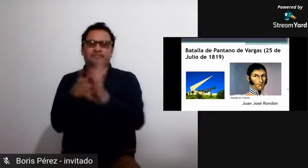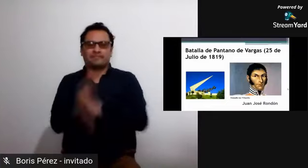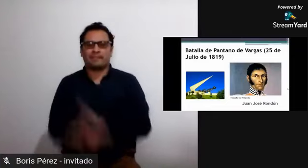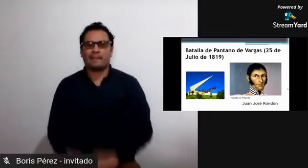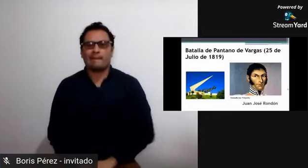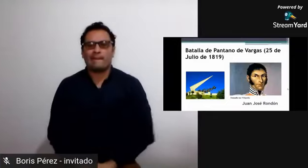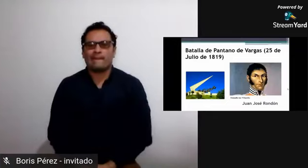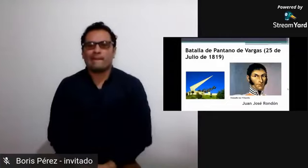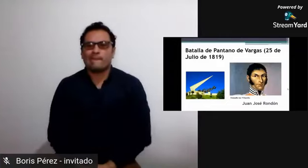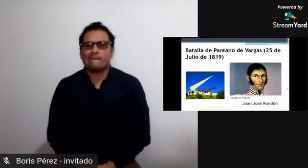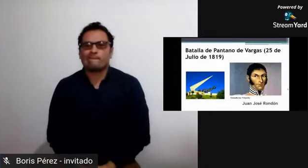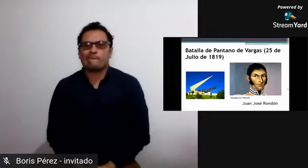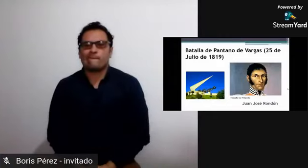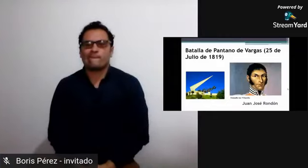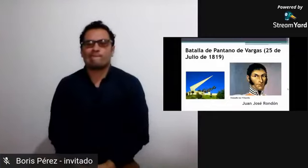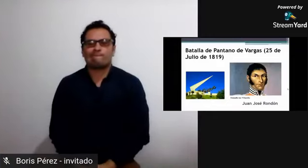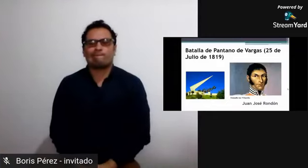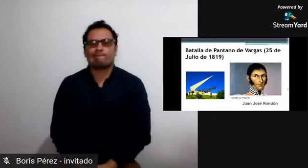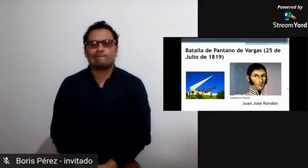independencia en nuestro país.